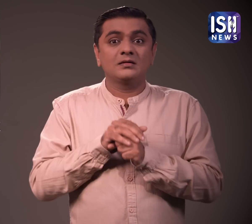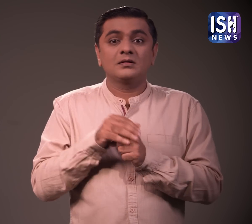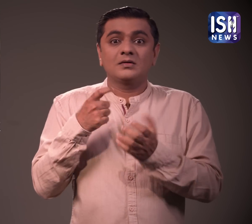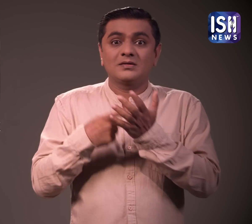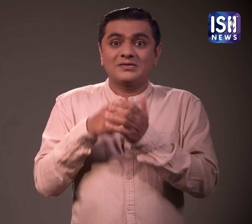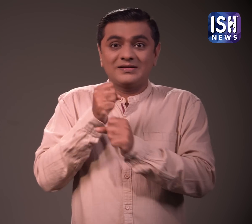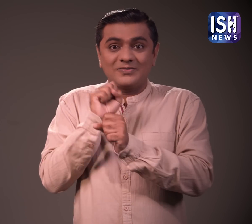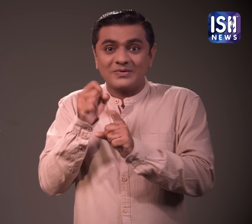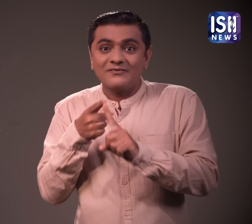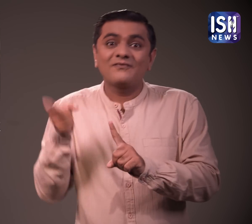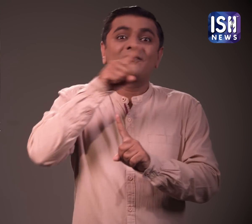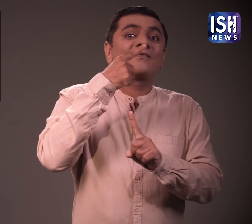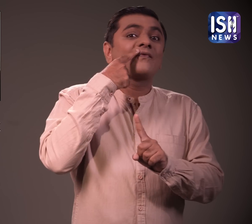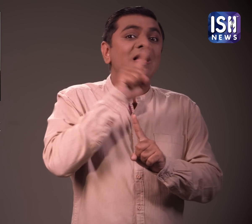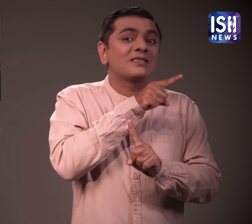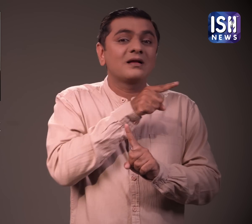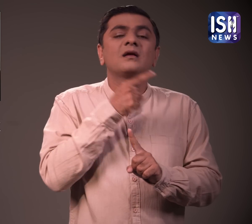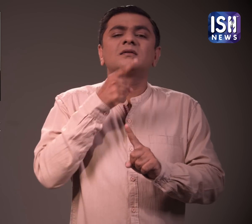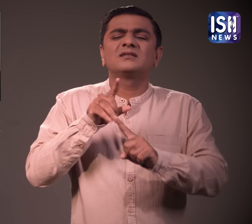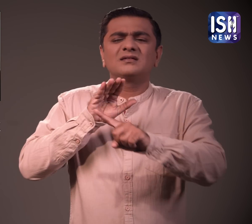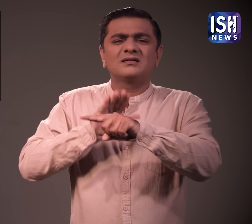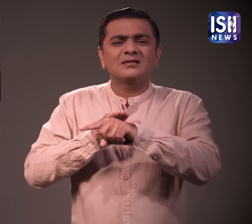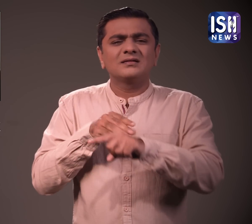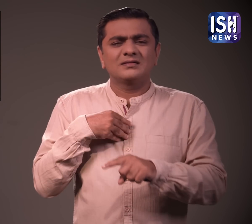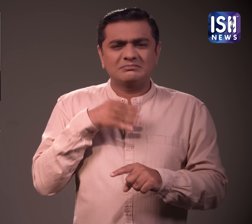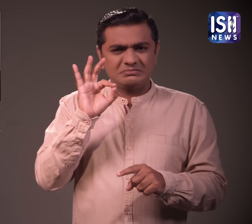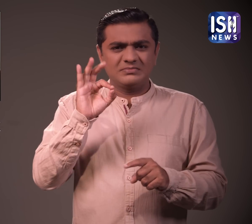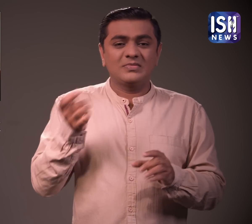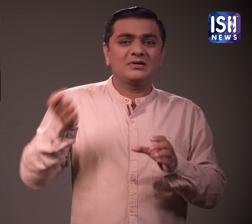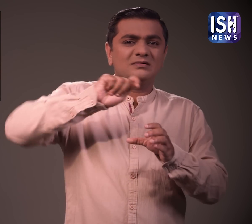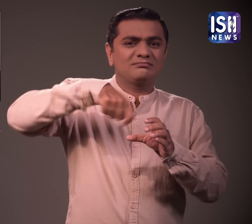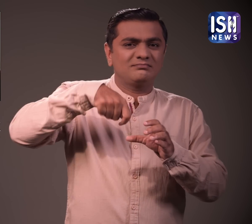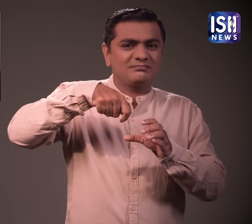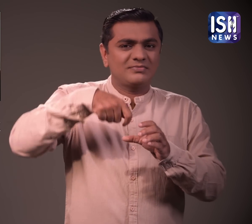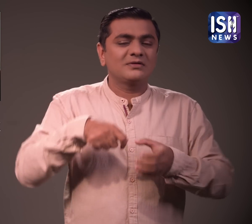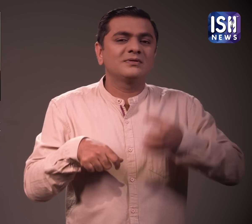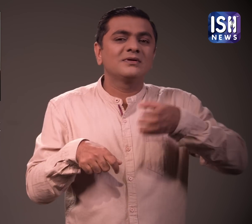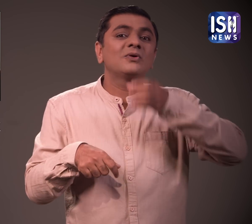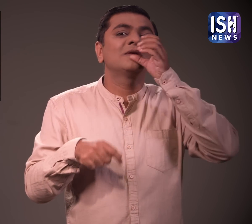रोहन के पिता ने कहा कि उन्होंने रोहन की मास पेशिया बनाने के लिए उसके लिए प्रोटीन ड्रिंक खरीदा